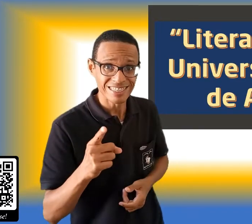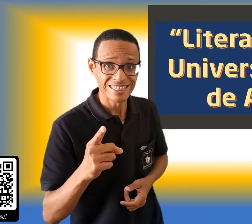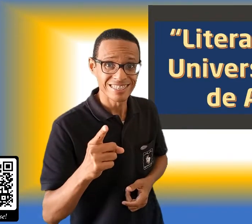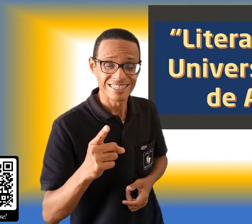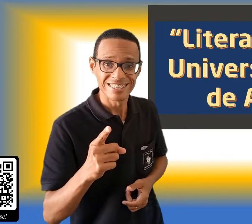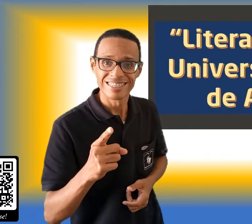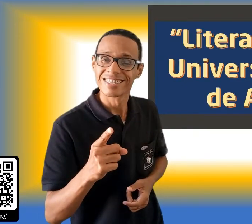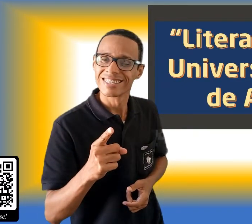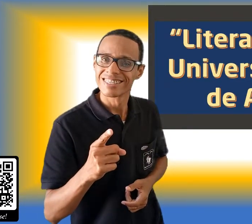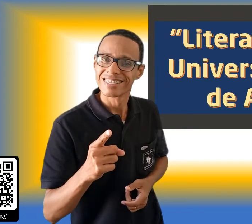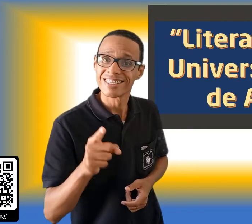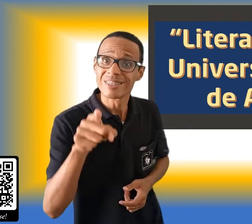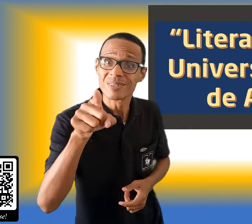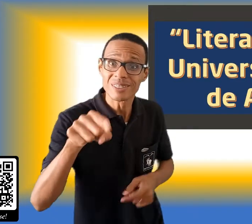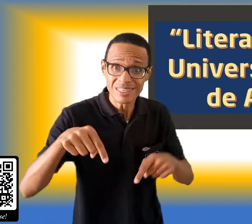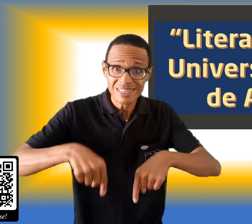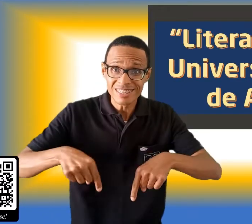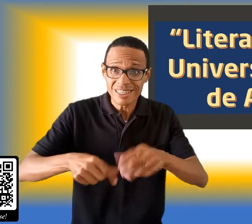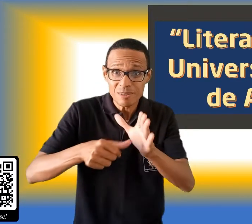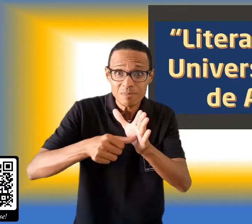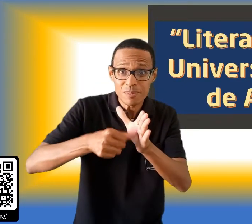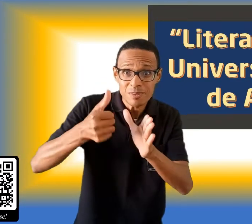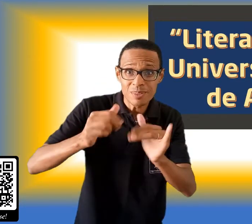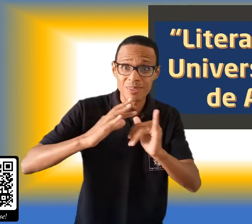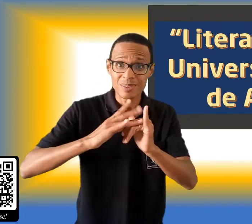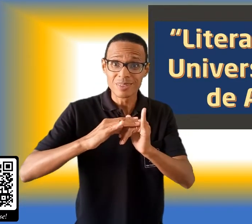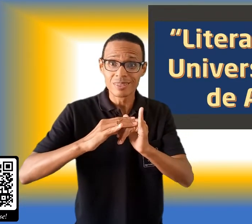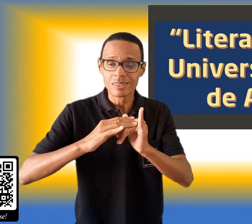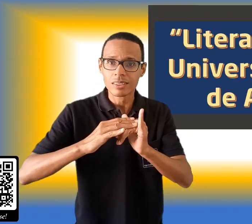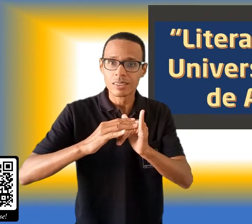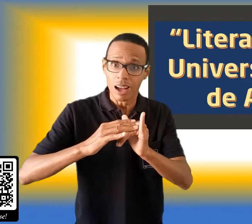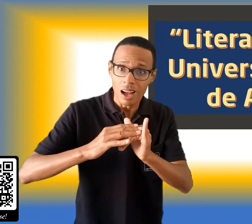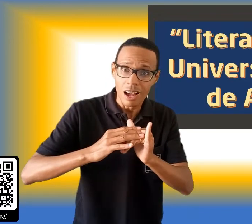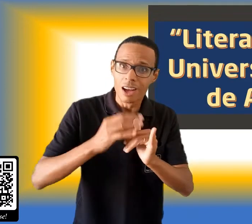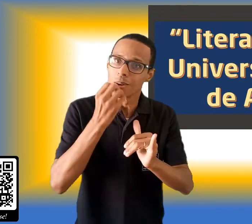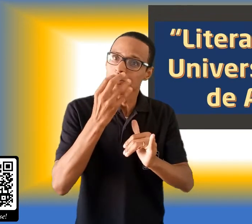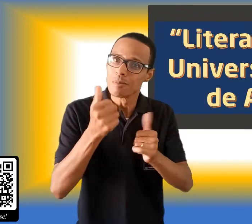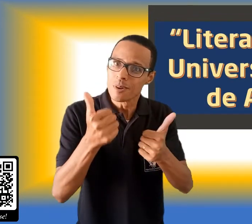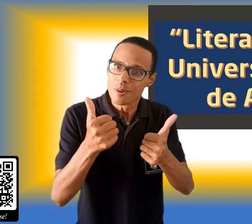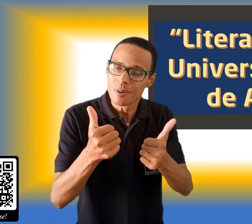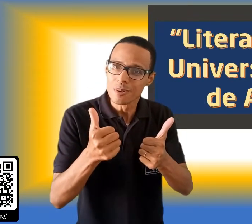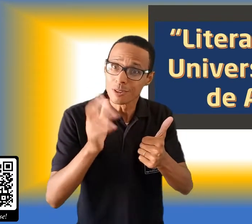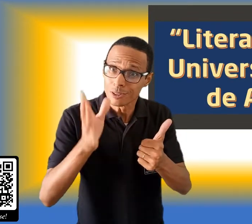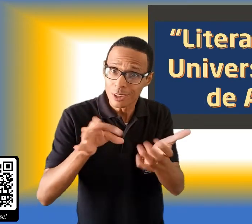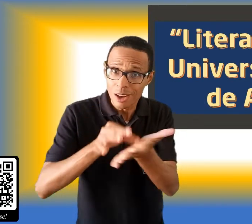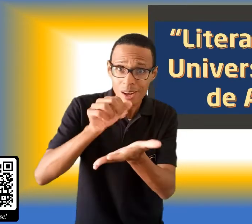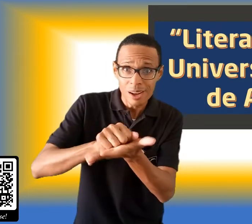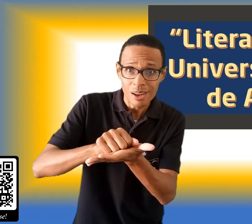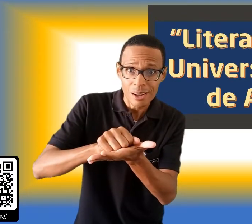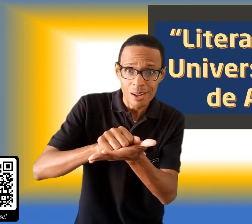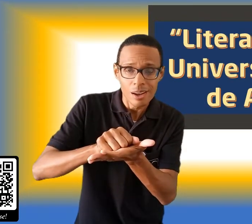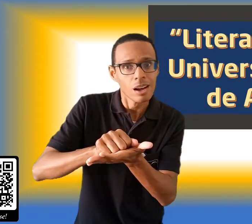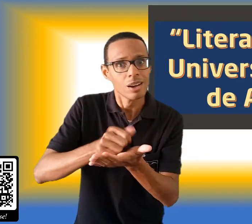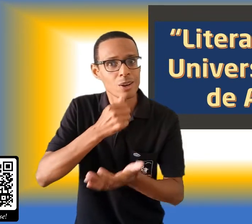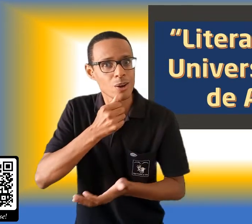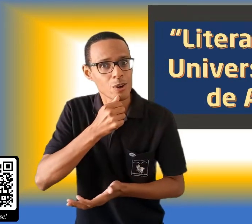foi o seu primeiro acesso aqui no canal e ainda não está inscrito, clique nesta bandeirinha aqui no cantinho